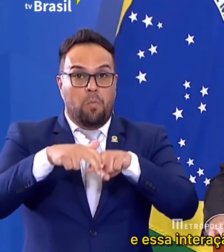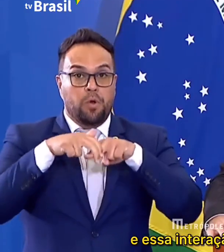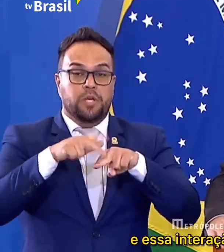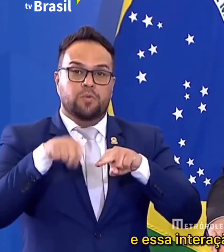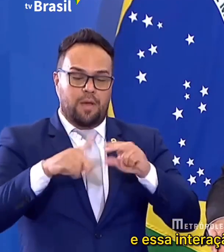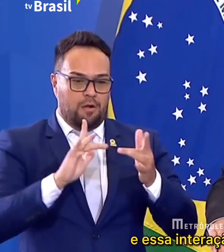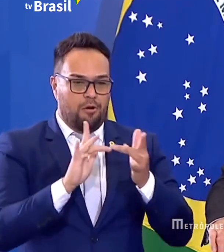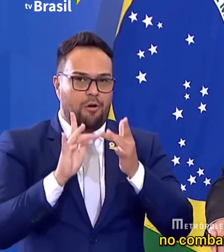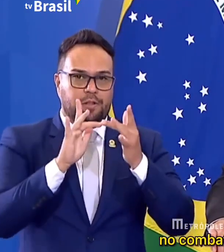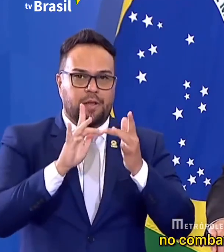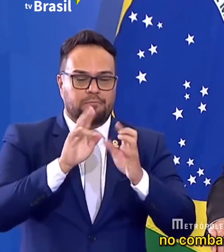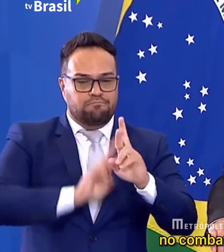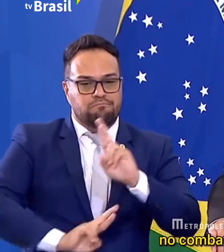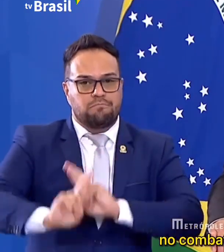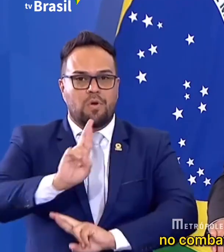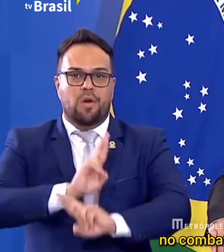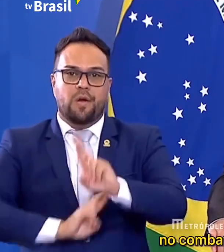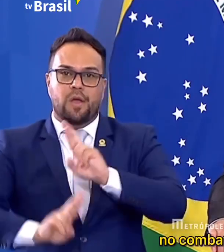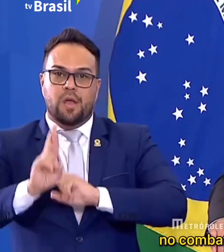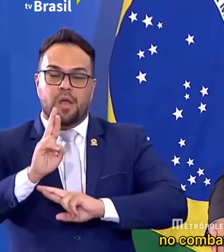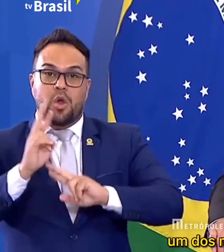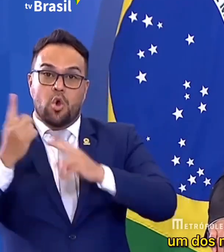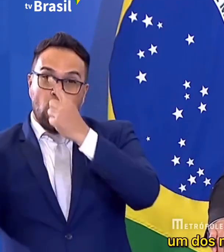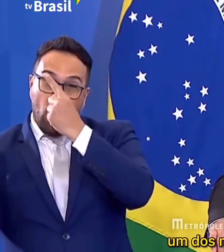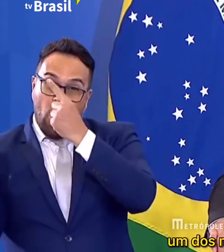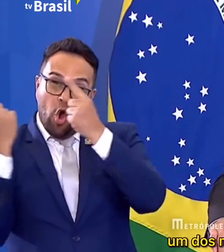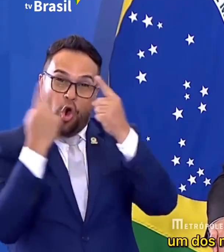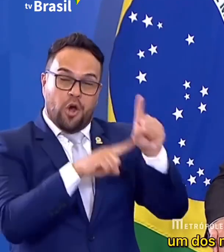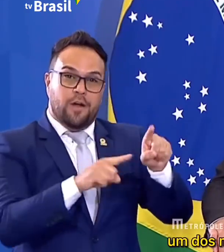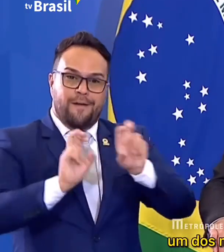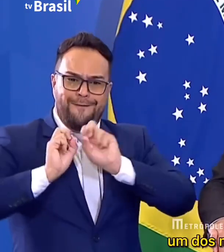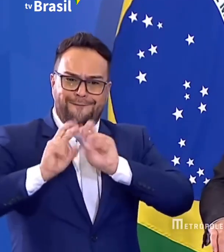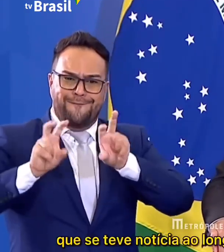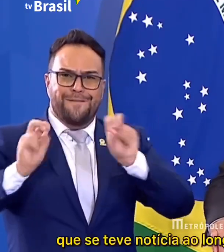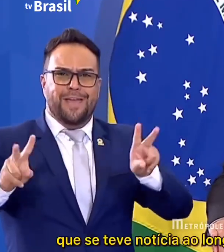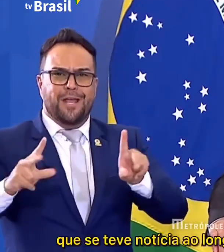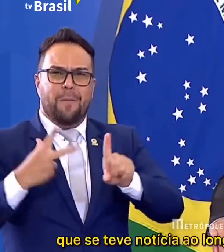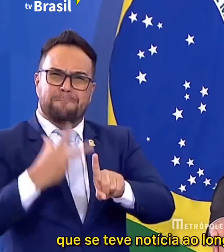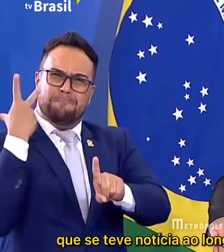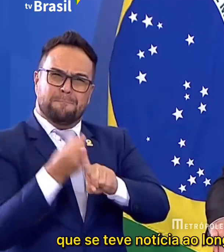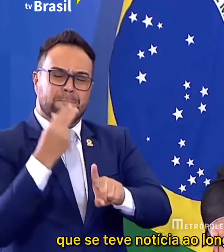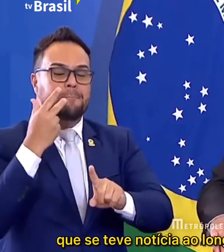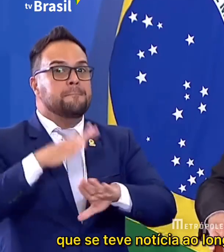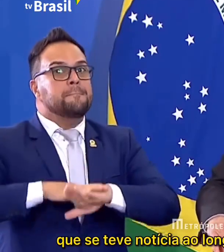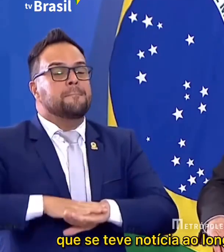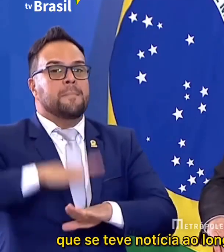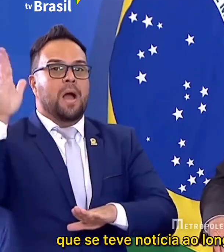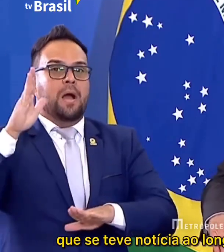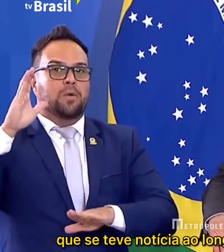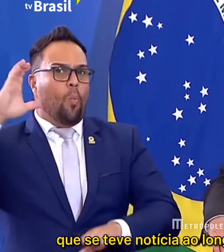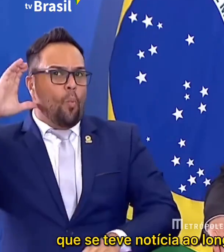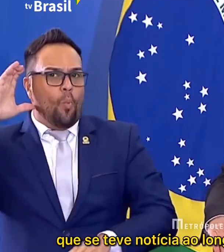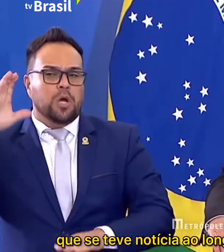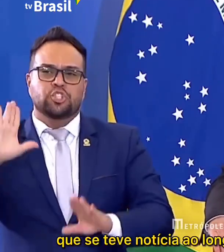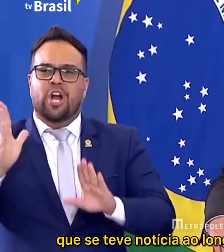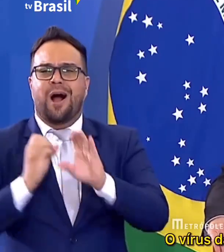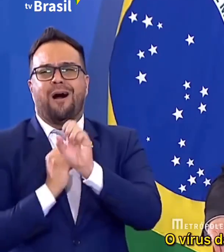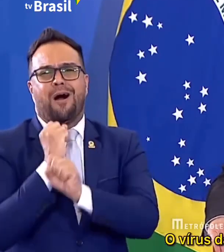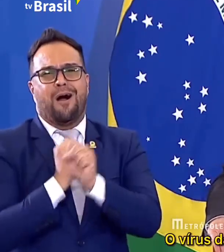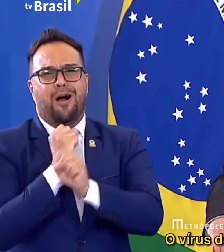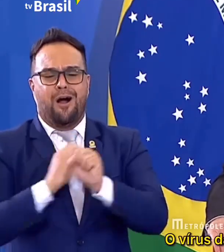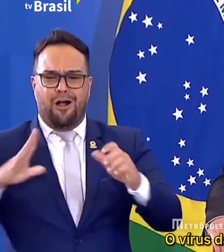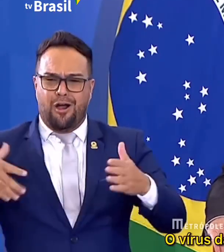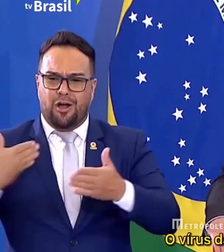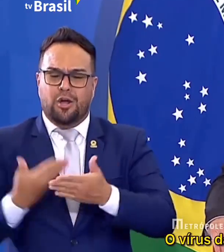a gente se vê inclusive no combate a um vírus, um dos mais mortais que se teve notícia ao longo de décadas no nosso país,